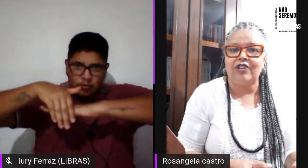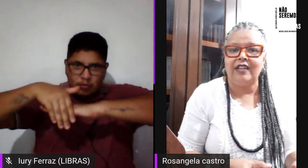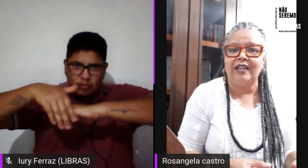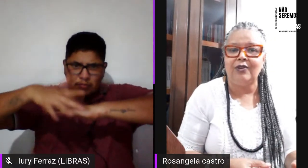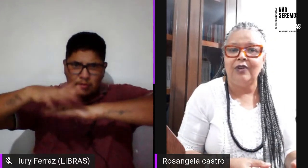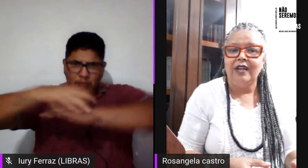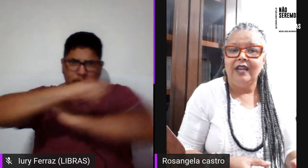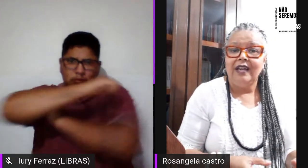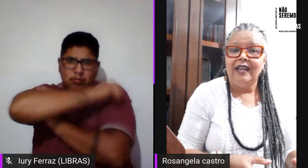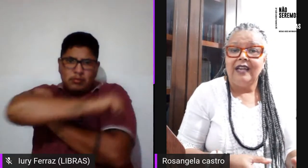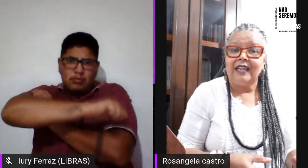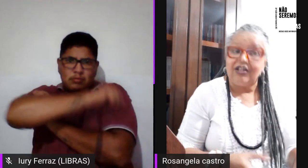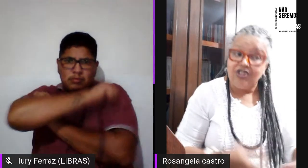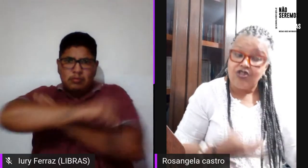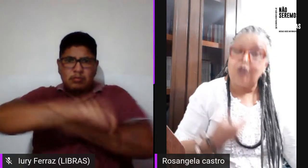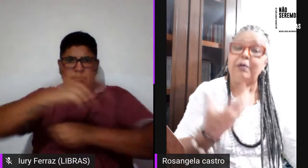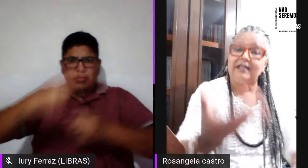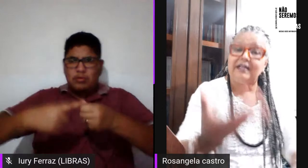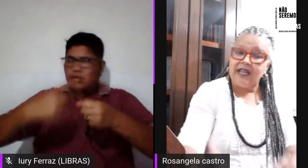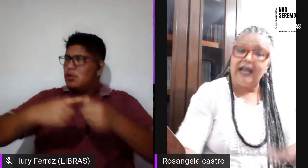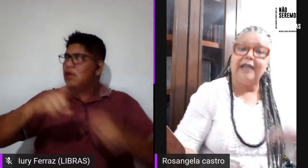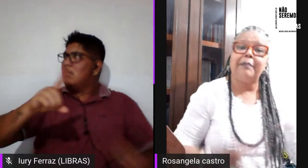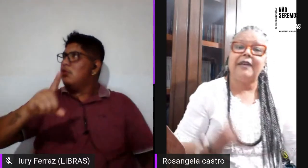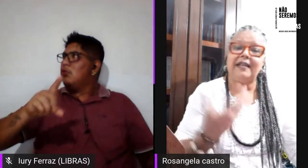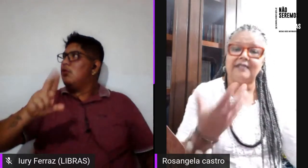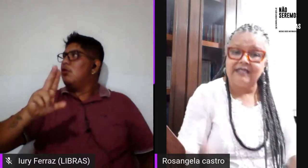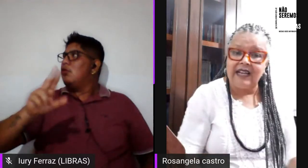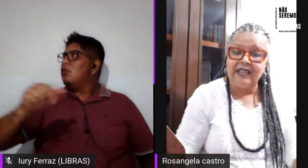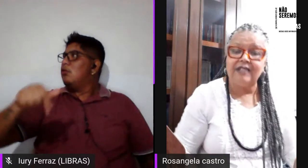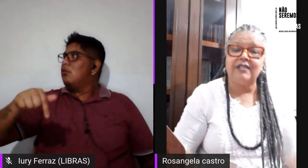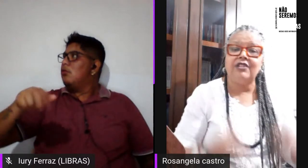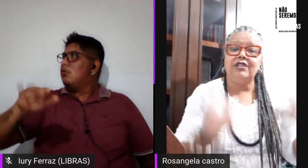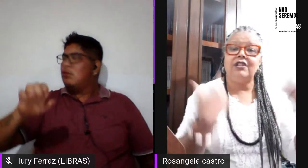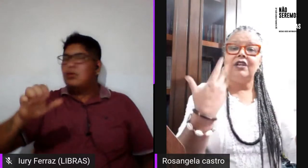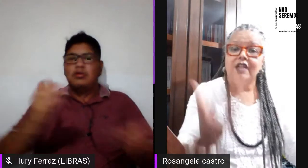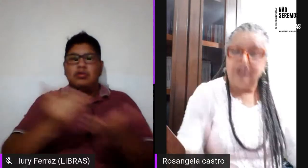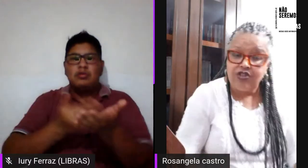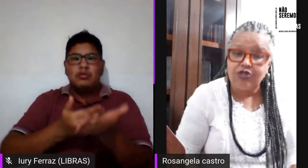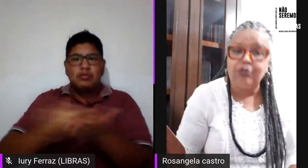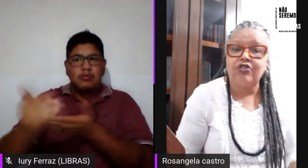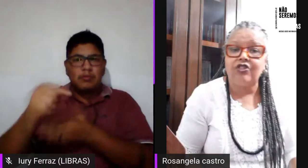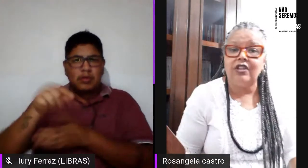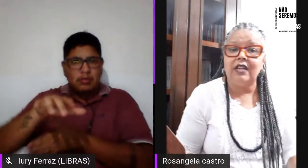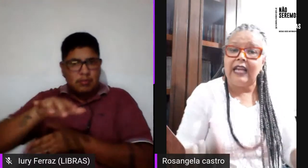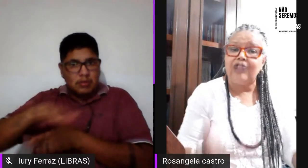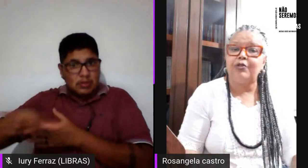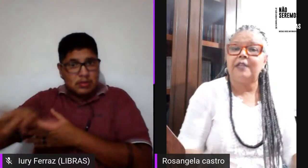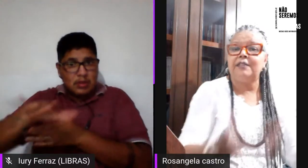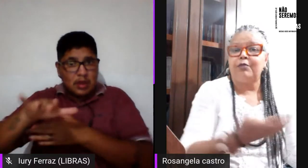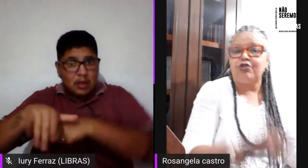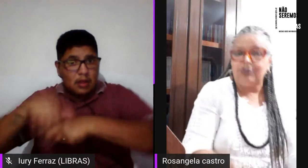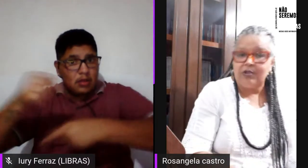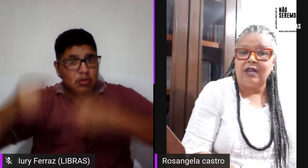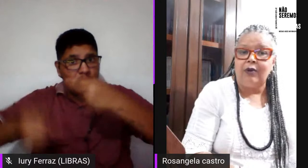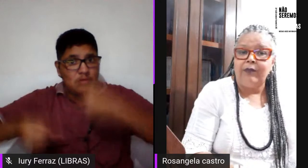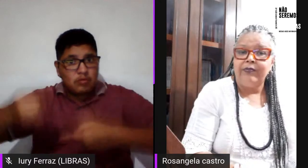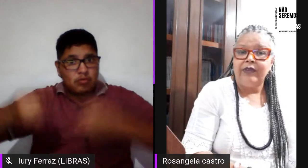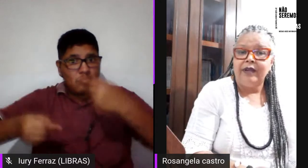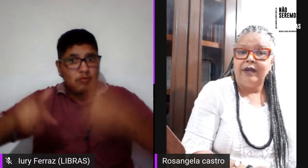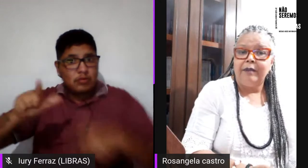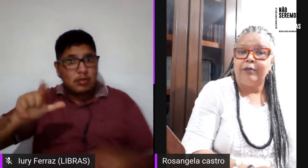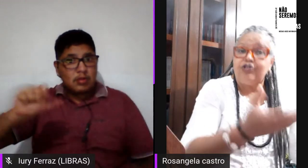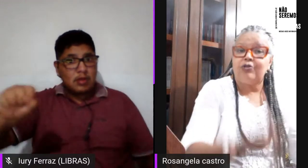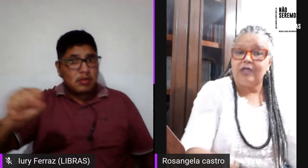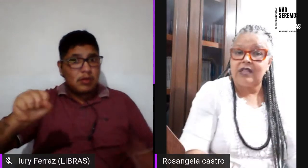aqui no Rio de Janeiro, que a gente começa a ir para essas áreas e discutir lésbicas e prostituição.